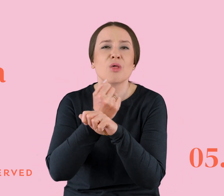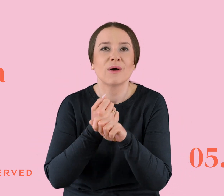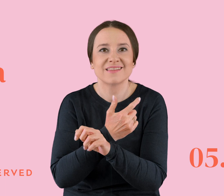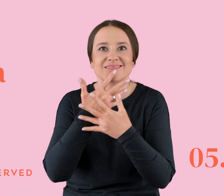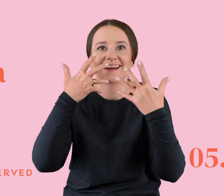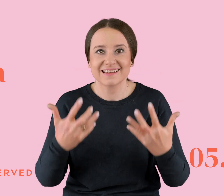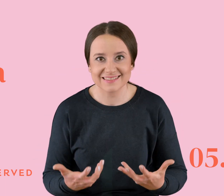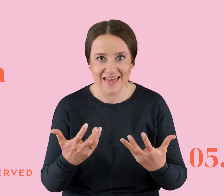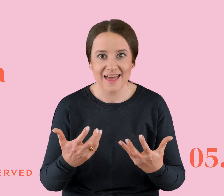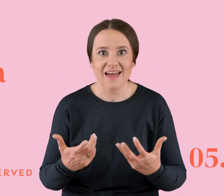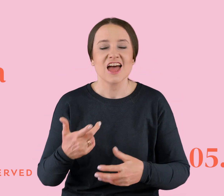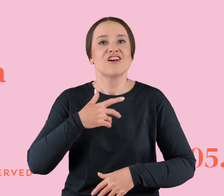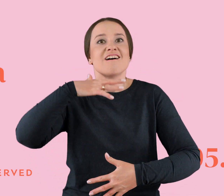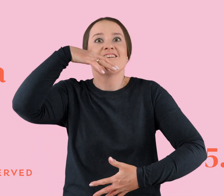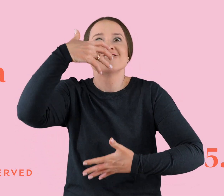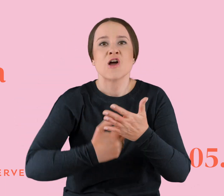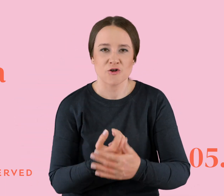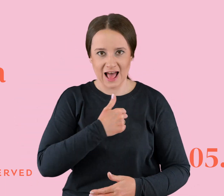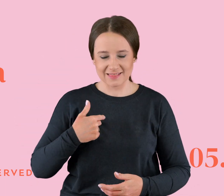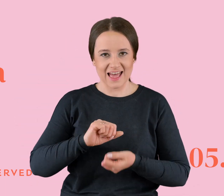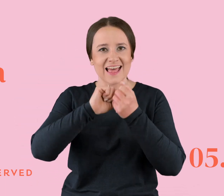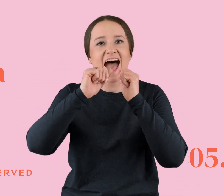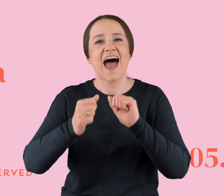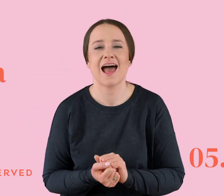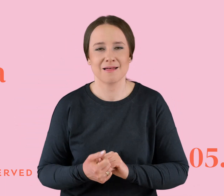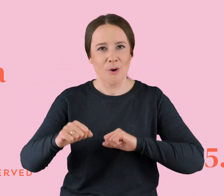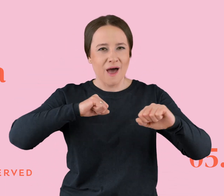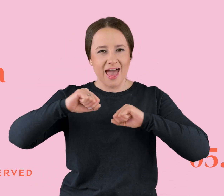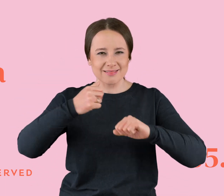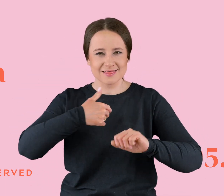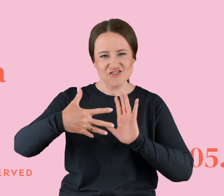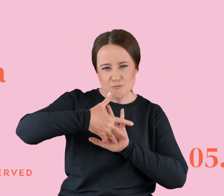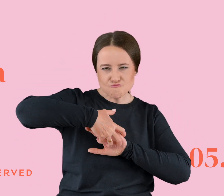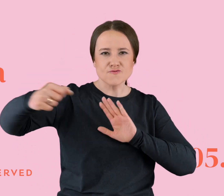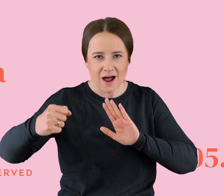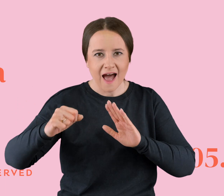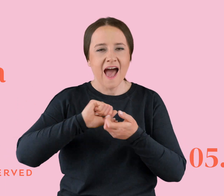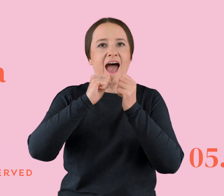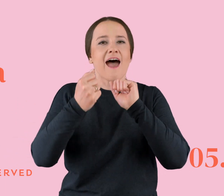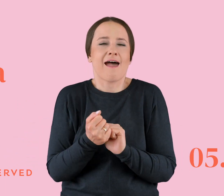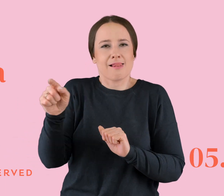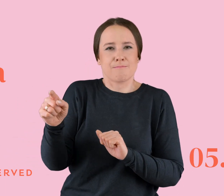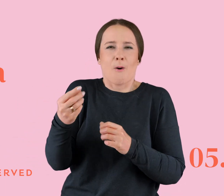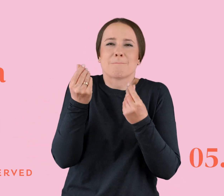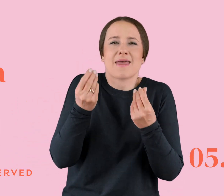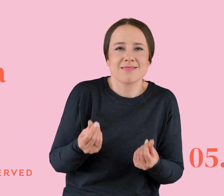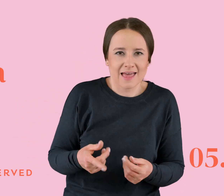cenę nas do czegoś wykorzystać. Albo się karmi po prostu naszą energią, albo naszą uwagą, albo też pieniędzmi. I zacytuję w ogóle teraz kilka